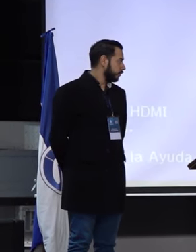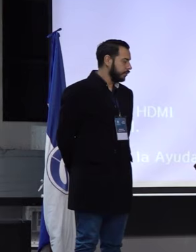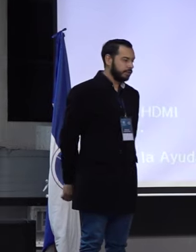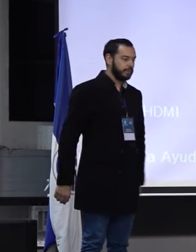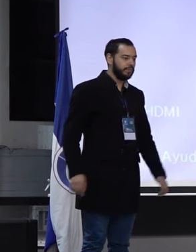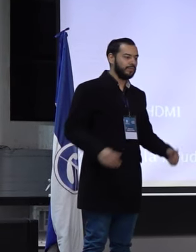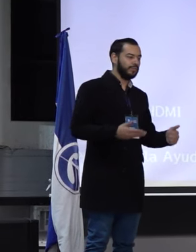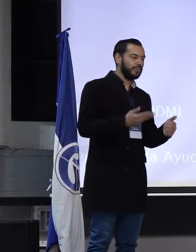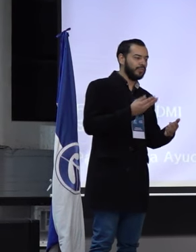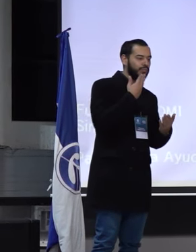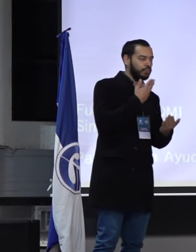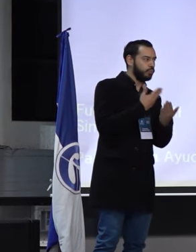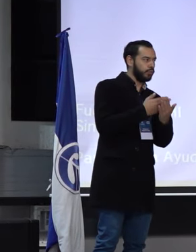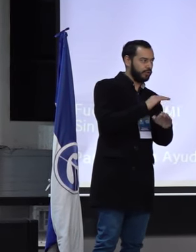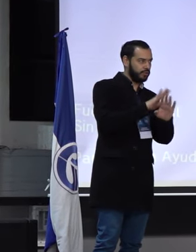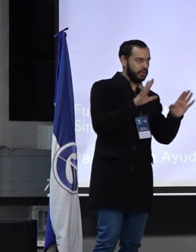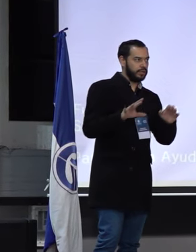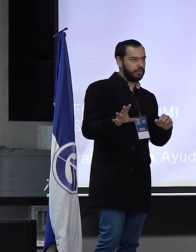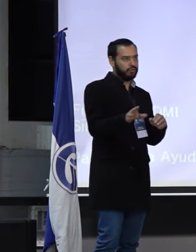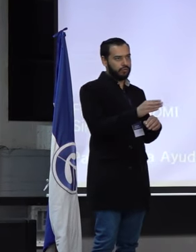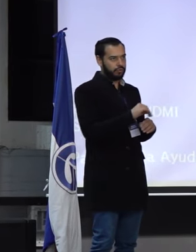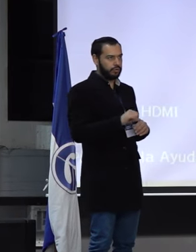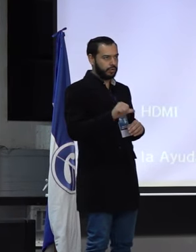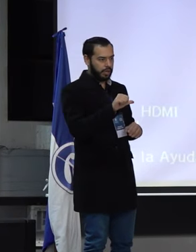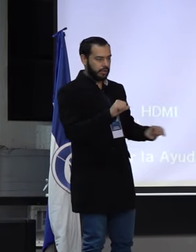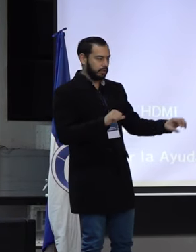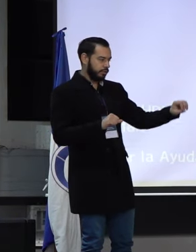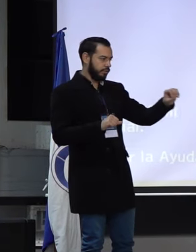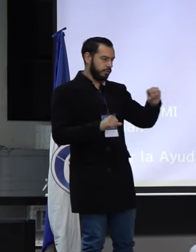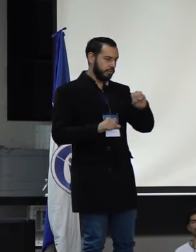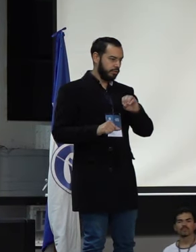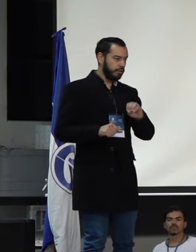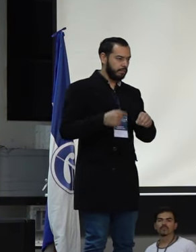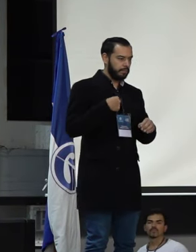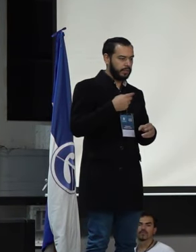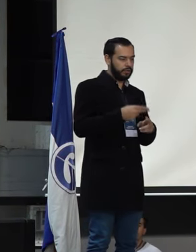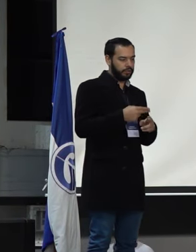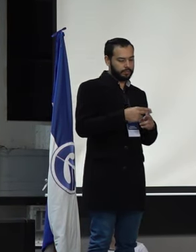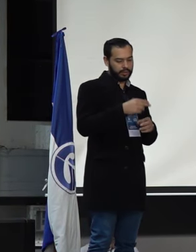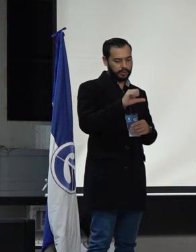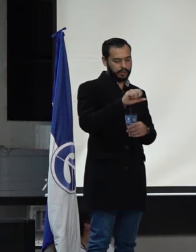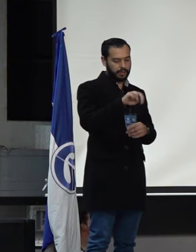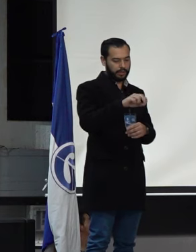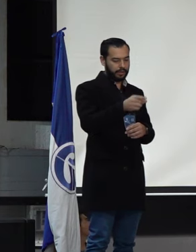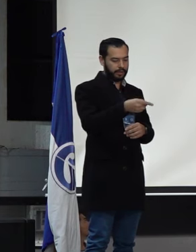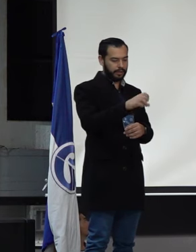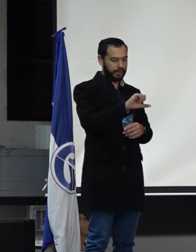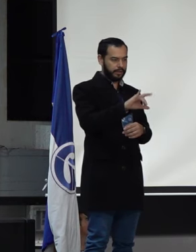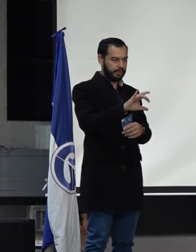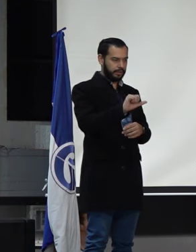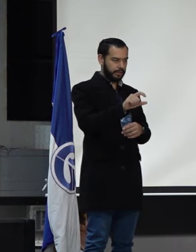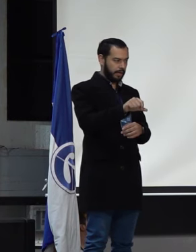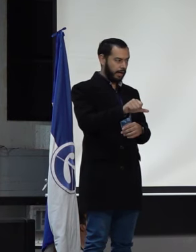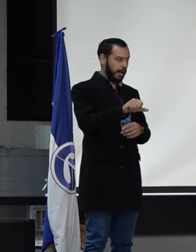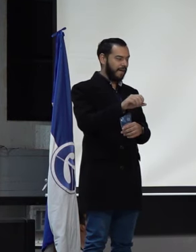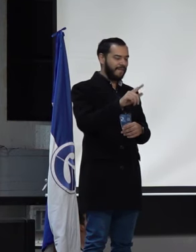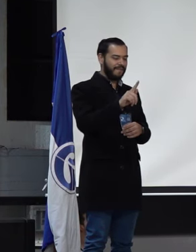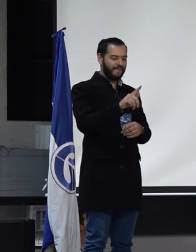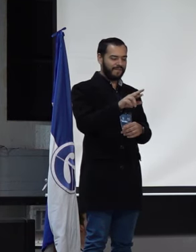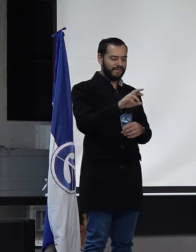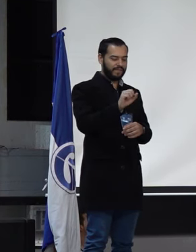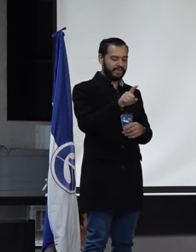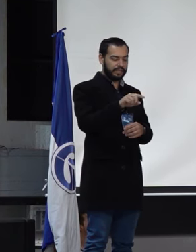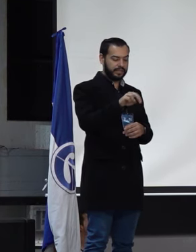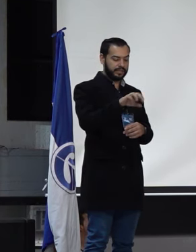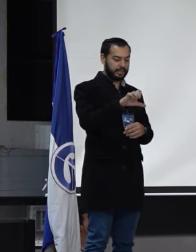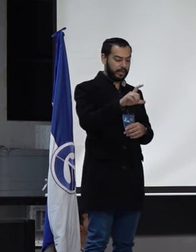Bueno, muy buenos días a todos y a todas. Mi nombre es Angélica Fresneda, soy licenciada de Ciencias Sociales de